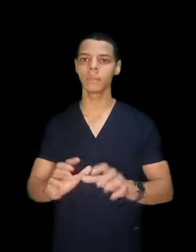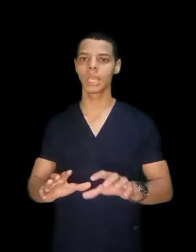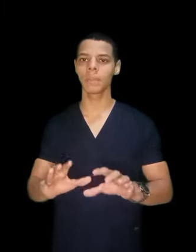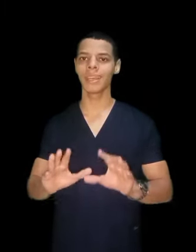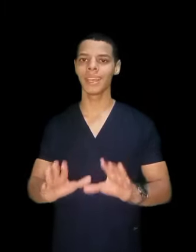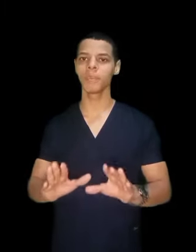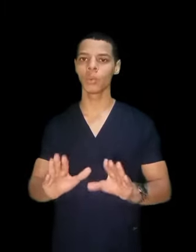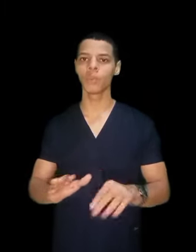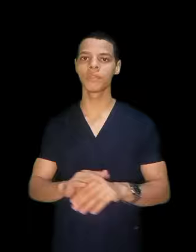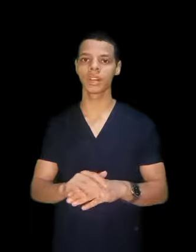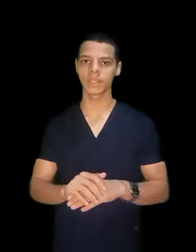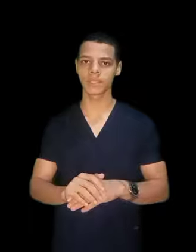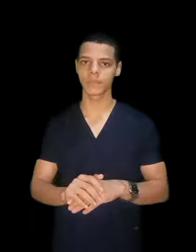بتقبل علم معلوم فقط